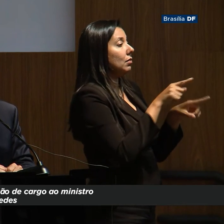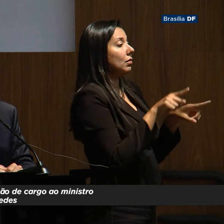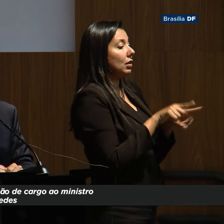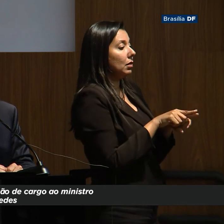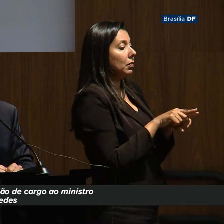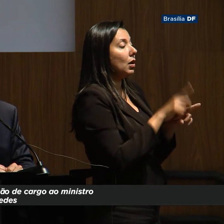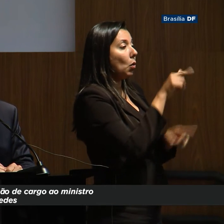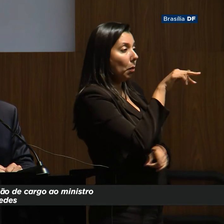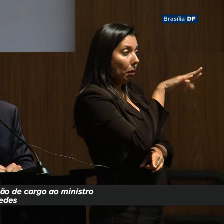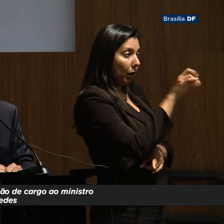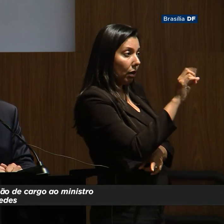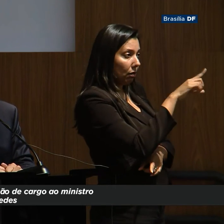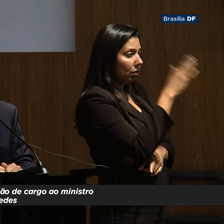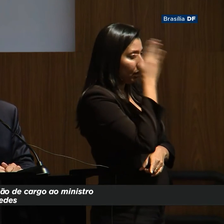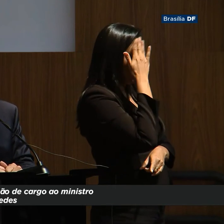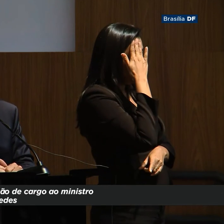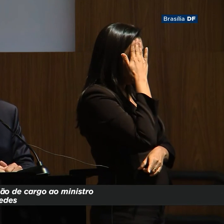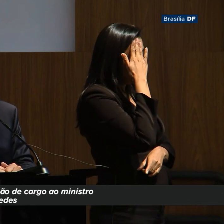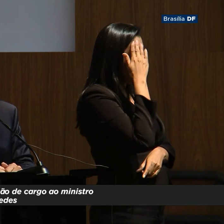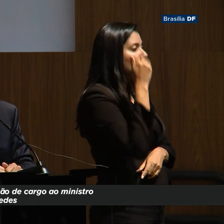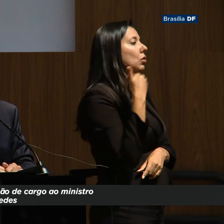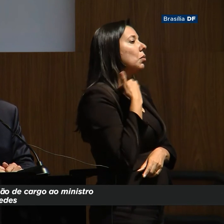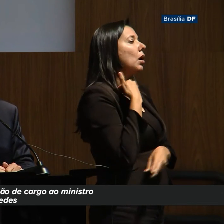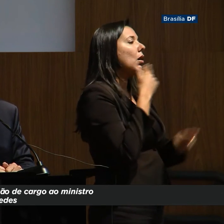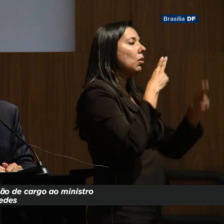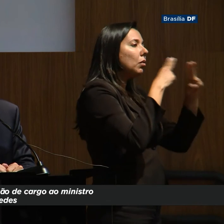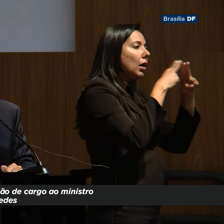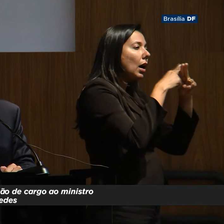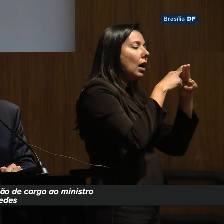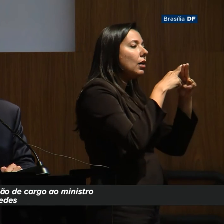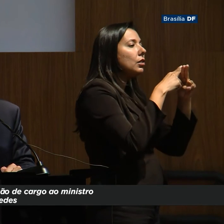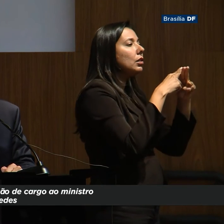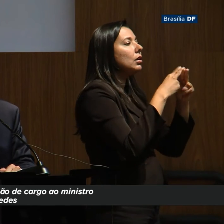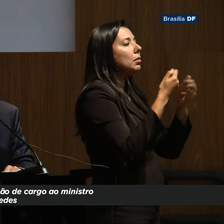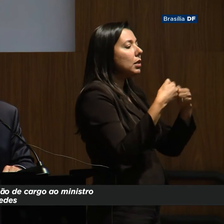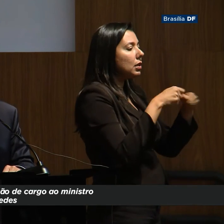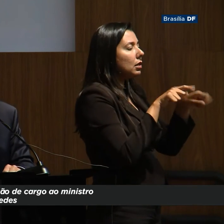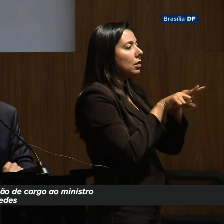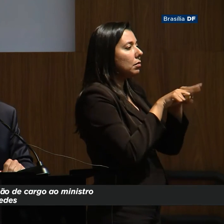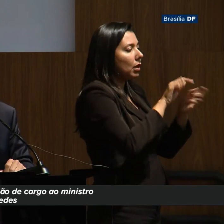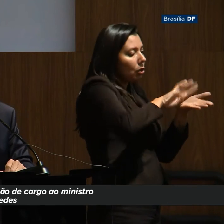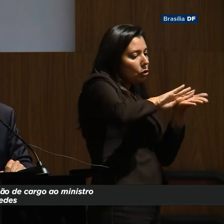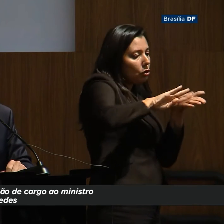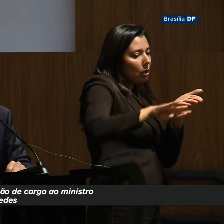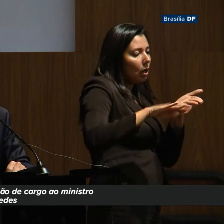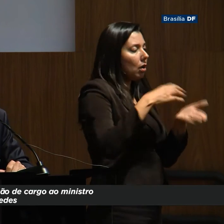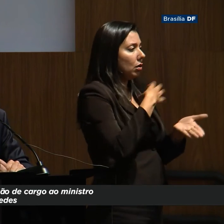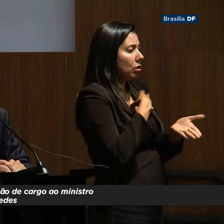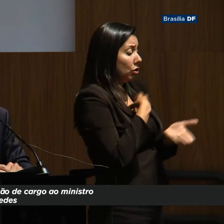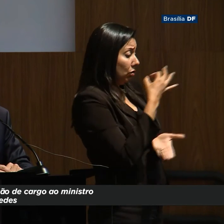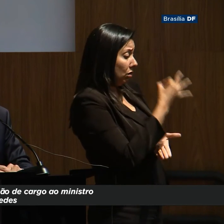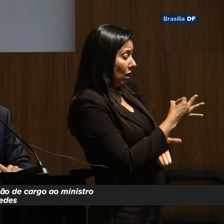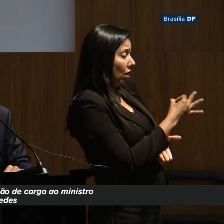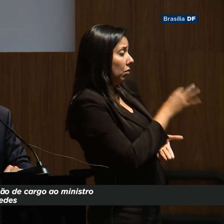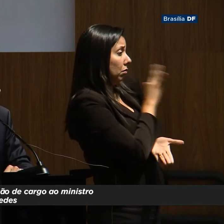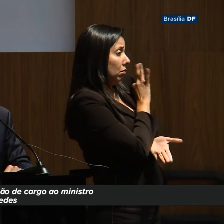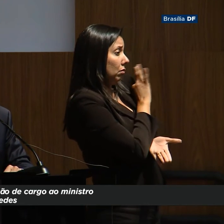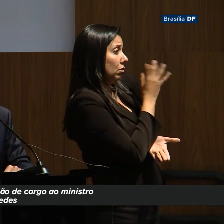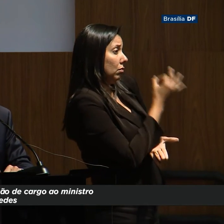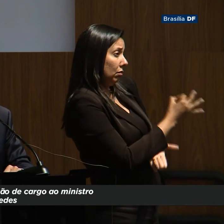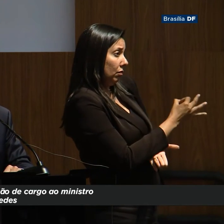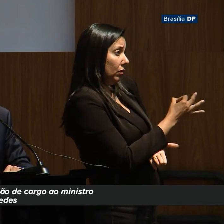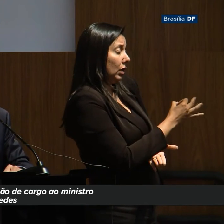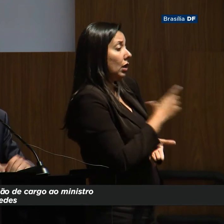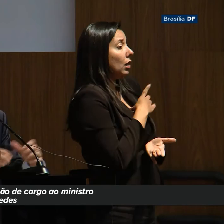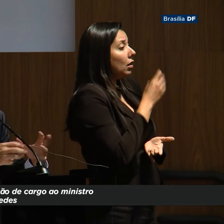O Pedro sabe que lá na Caixa ele tem que ir para o microcrédito, mesmo tempo tem que tirar valor de lá de dentro no sentido correto, tecnicamente. Ele